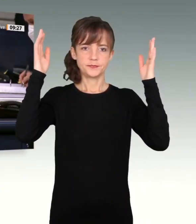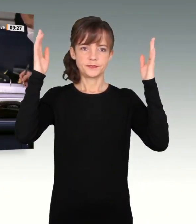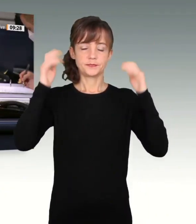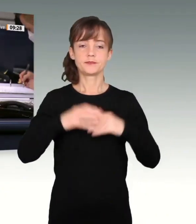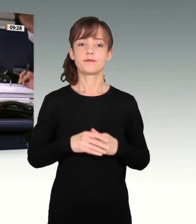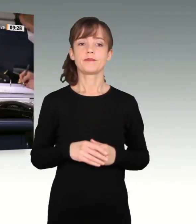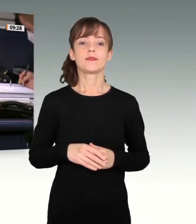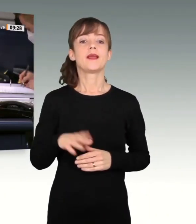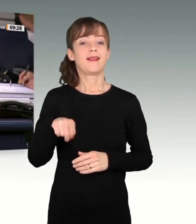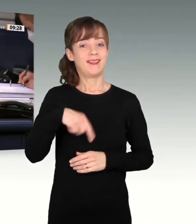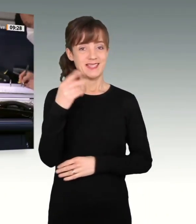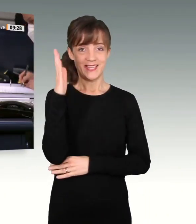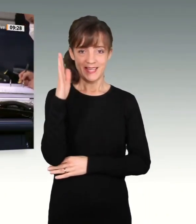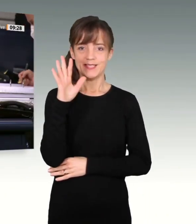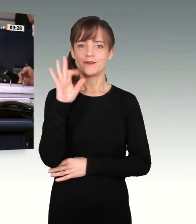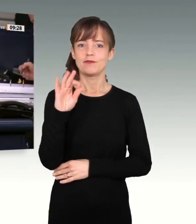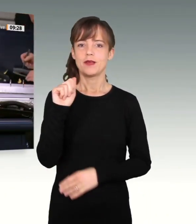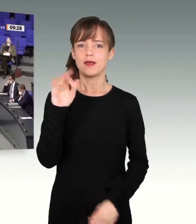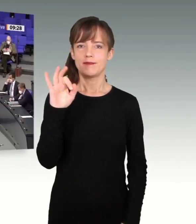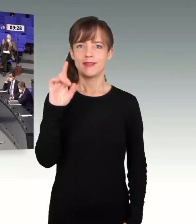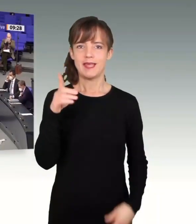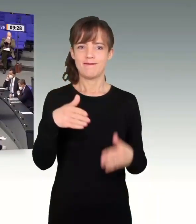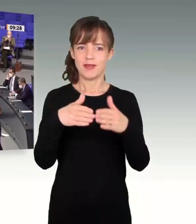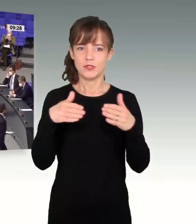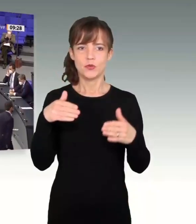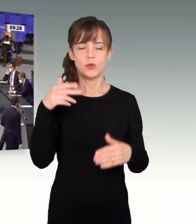Nächster Redner für die AfD-Fraktion, Peter Böhringer.